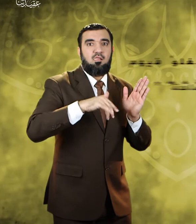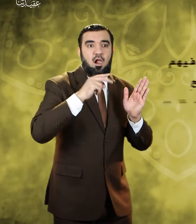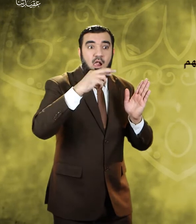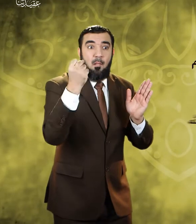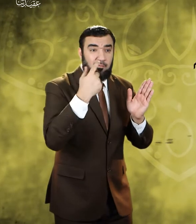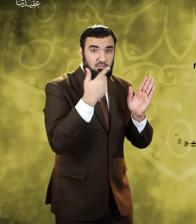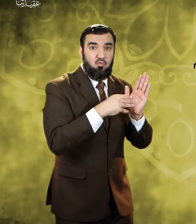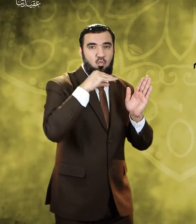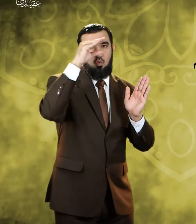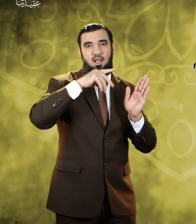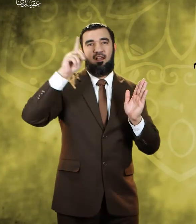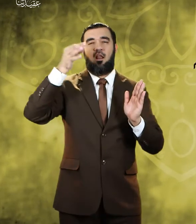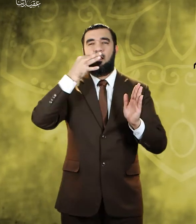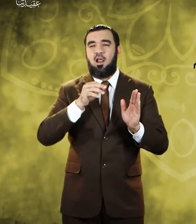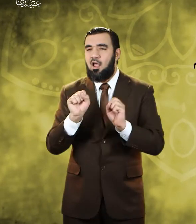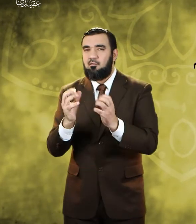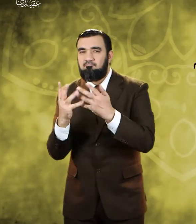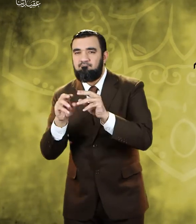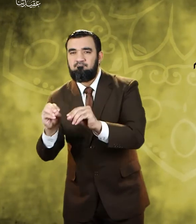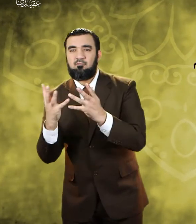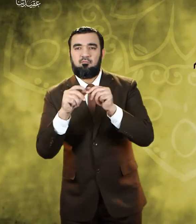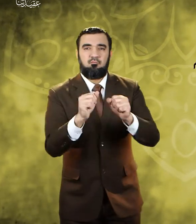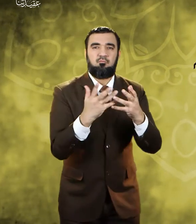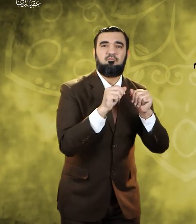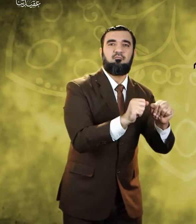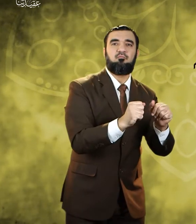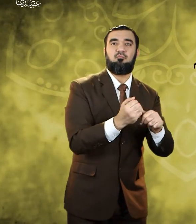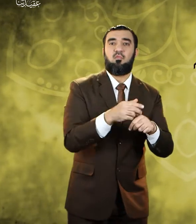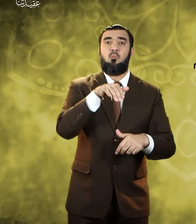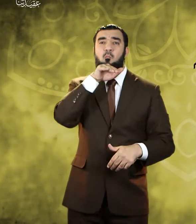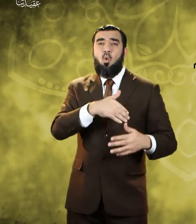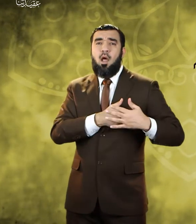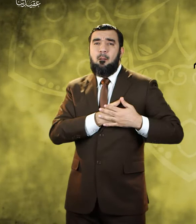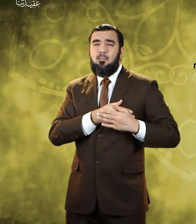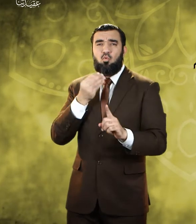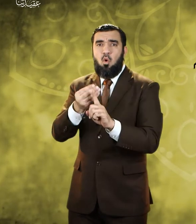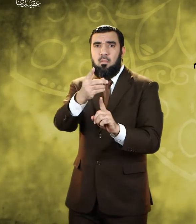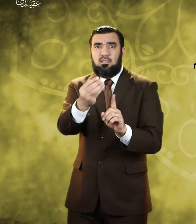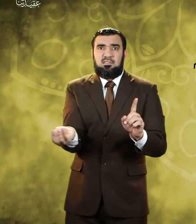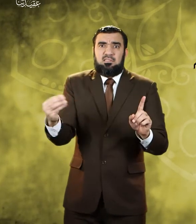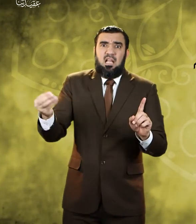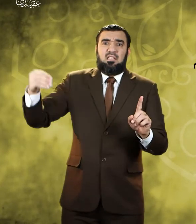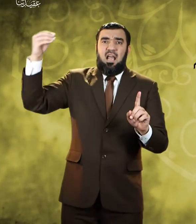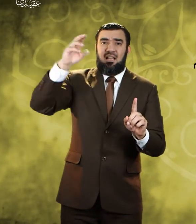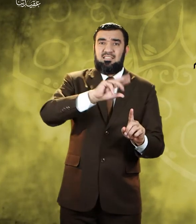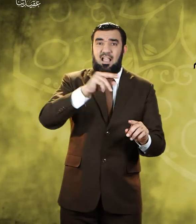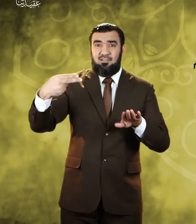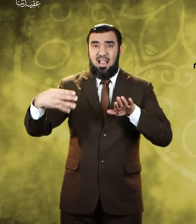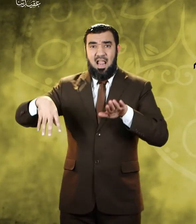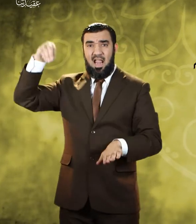لا تقودنا محبة الأنبياء والرسل إلى الغلو فيهم كما فعل